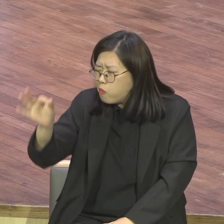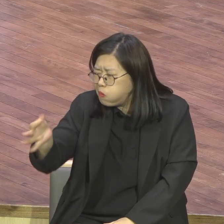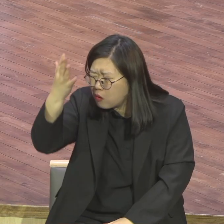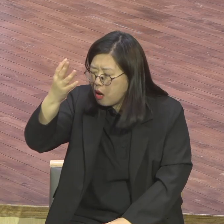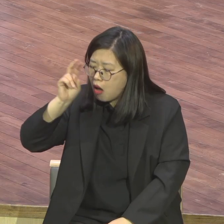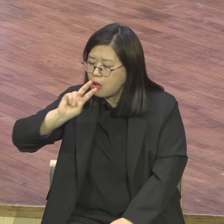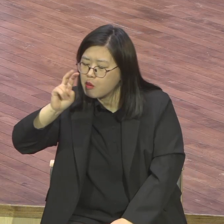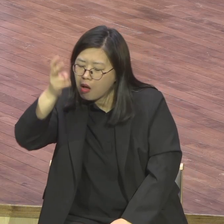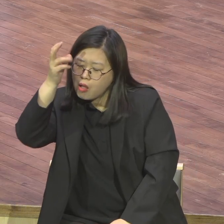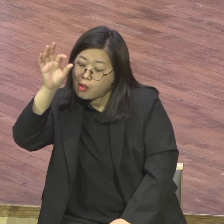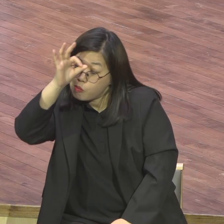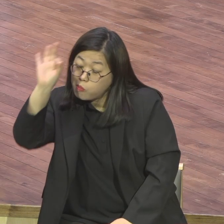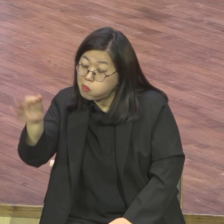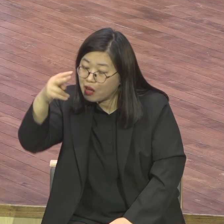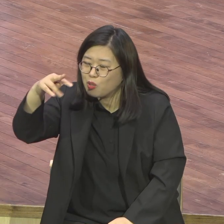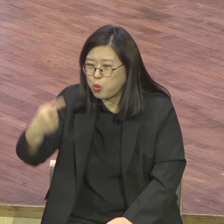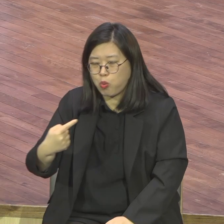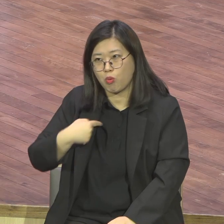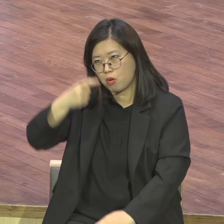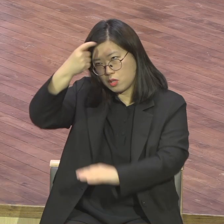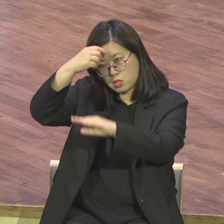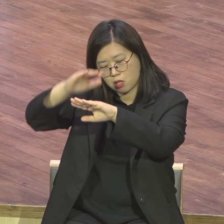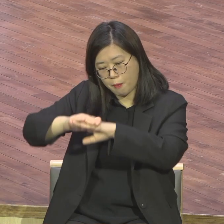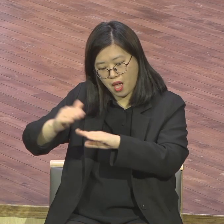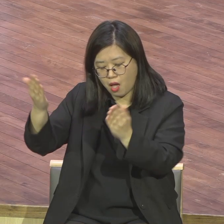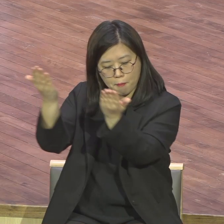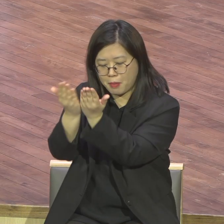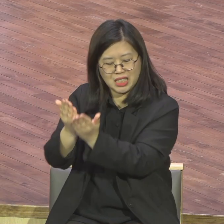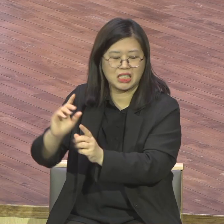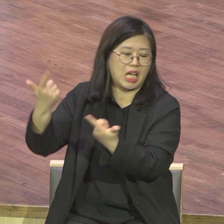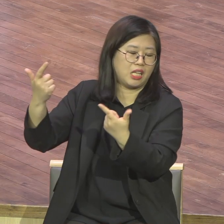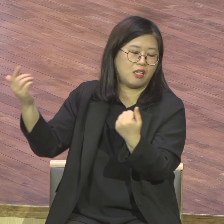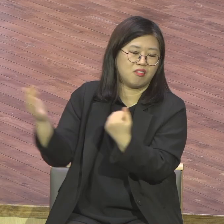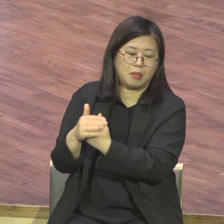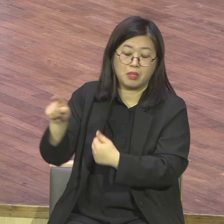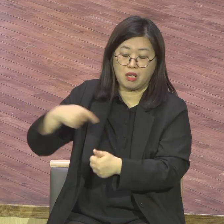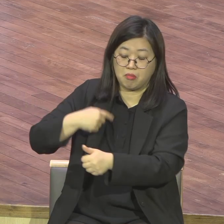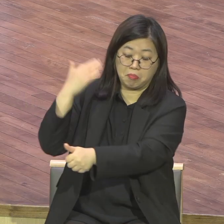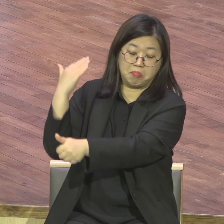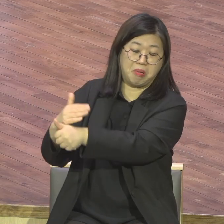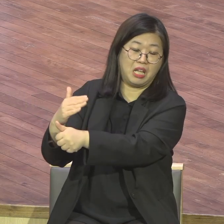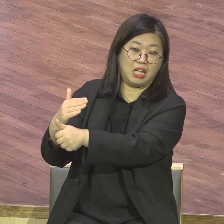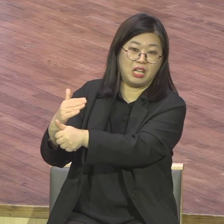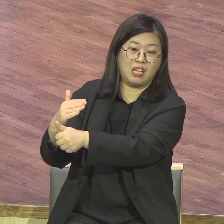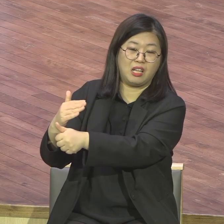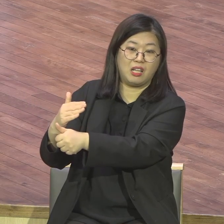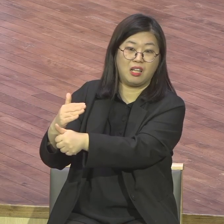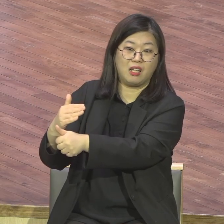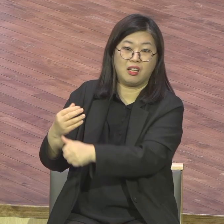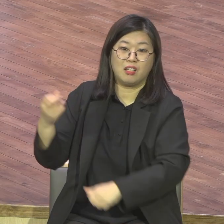그 요번에도 그 교수는 아니야 잘랐어요. 없어 지휘자. 없는데 나는 자른 걸 잘라. 하나는 자르라면 잘라버려.